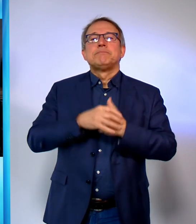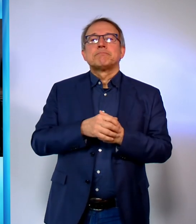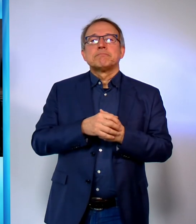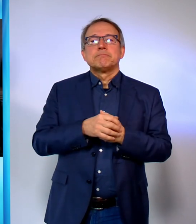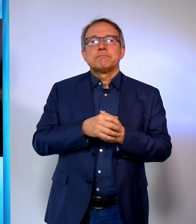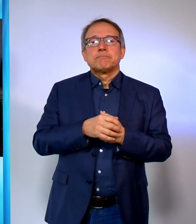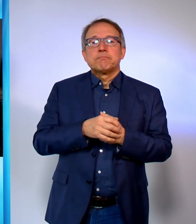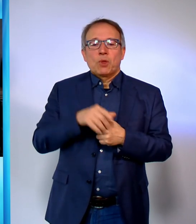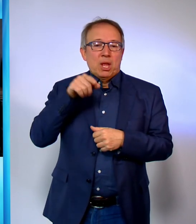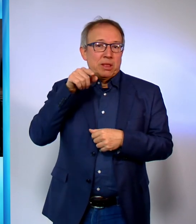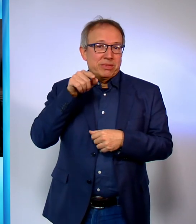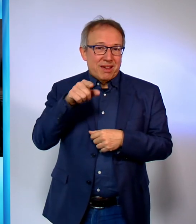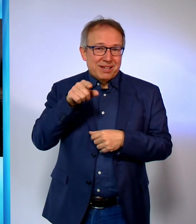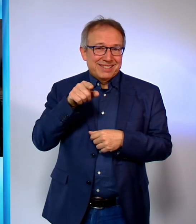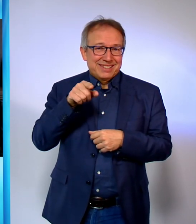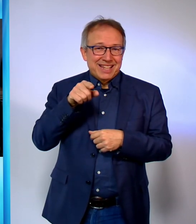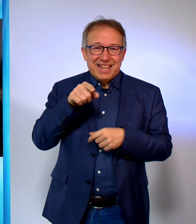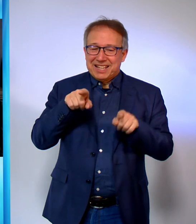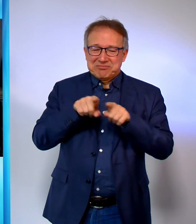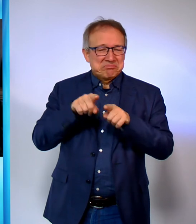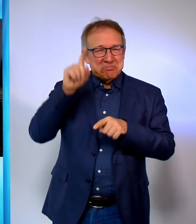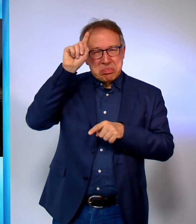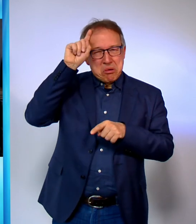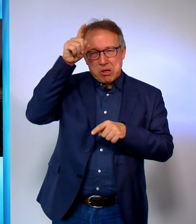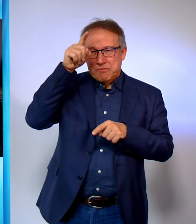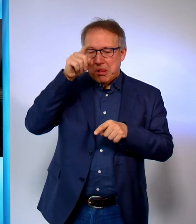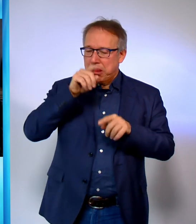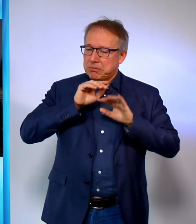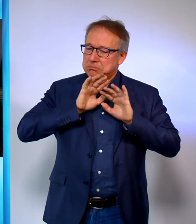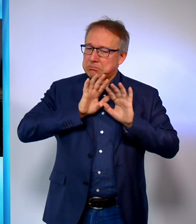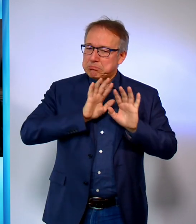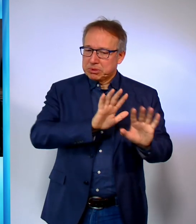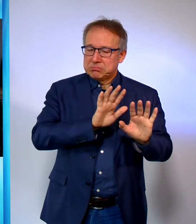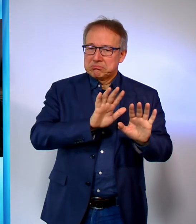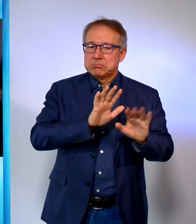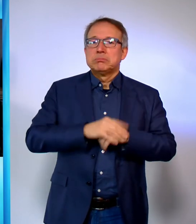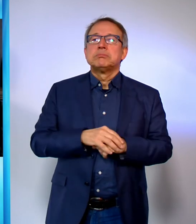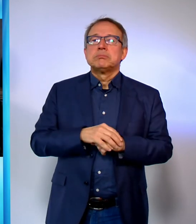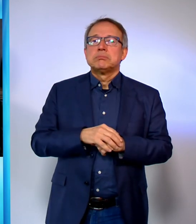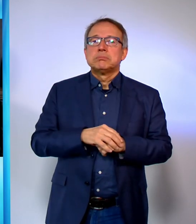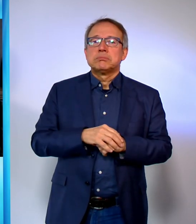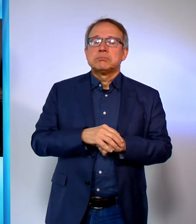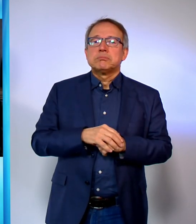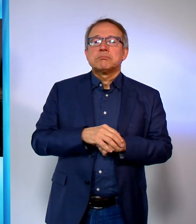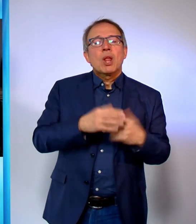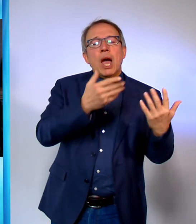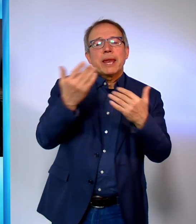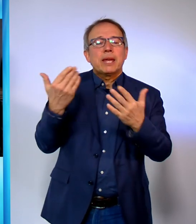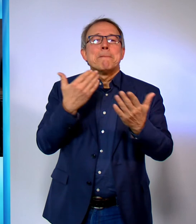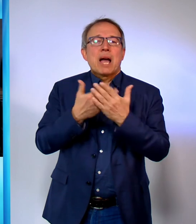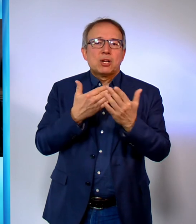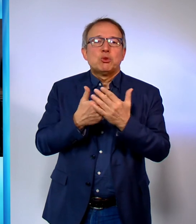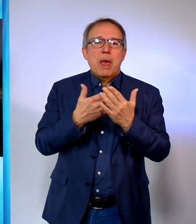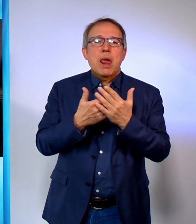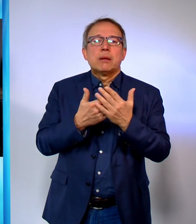Wortlaut zu ändern. Das ist eine satanische Versuchung, die es auch bei uns in der Kirche gibt. Einige